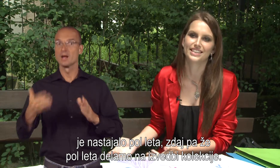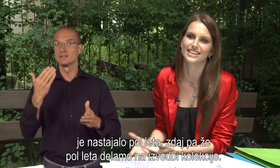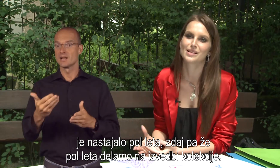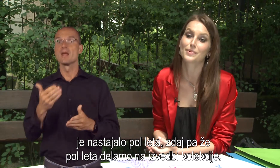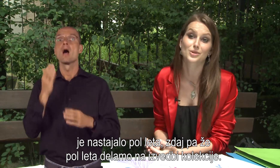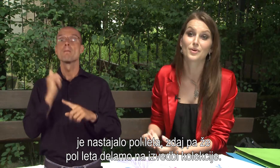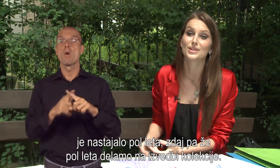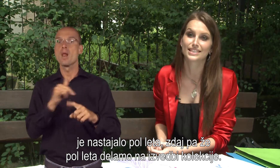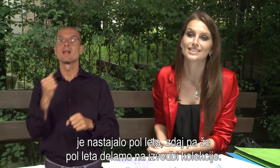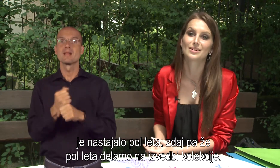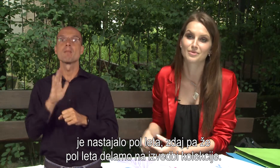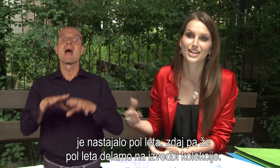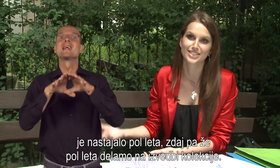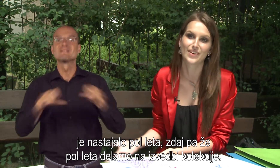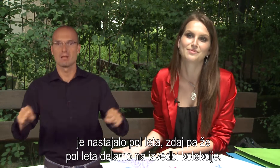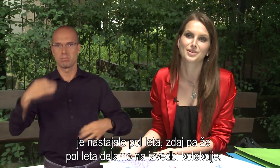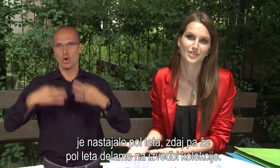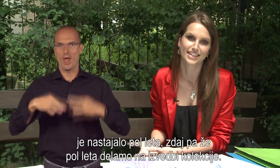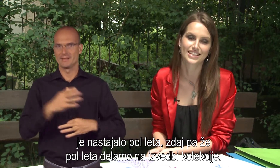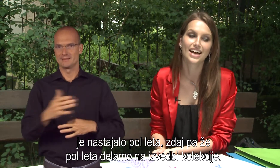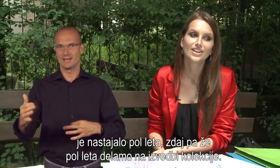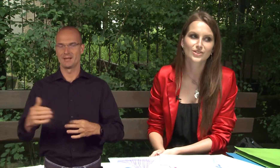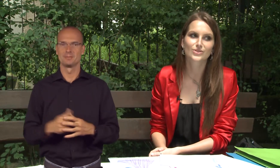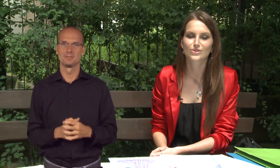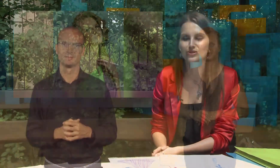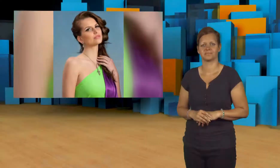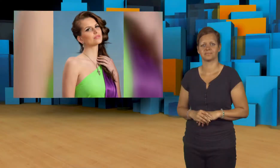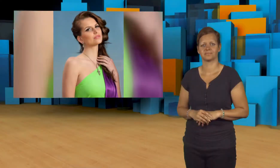pol leta. Zdaj pa že pol leta delamo na izvedbi kolekcije.